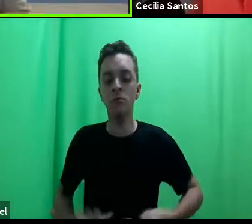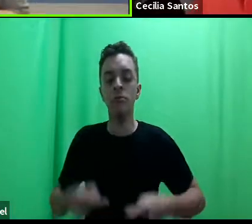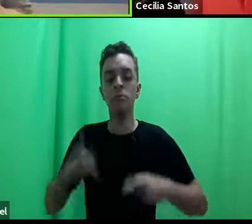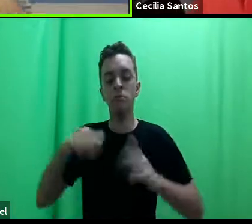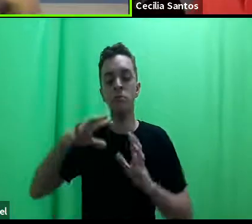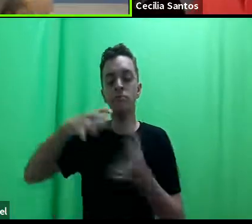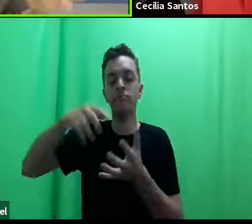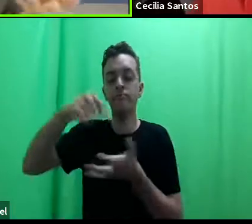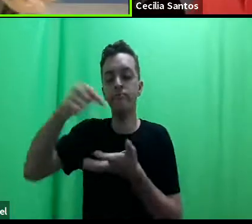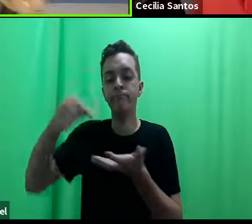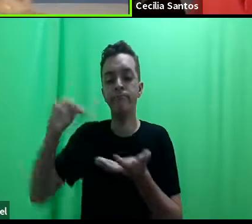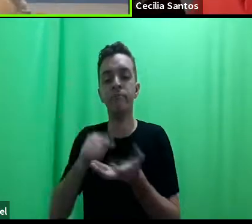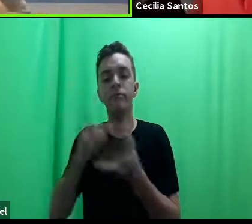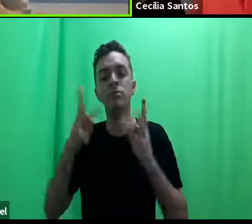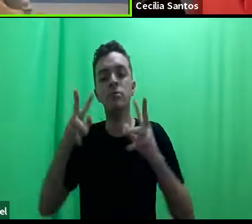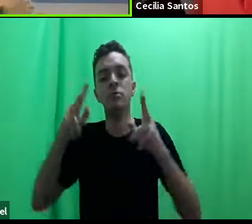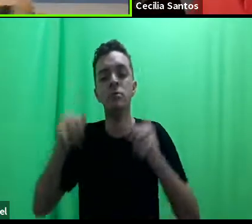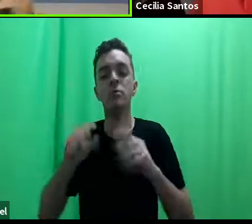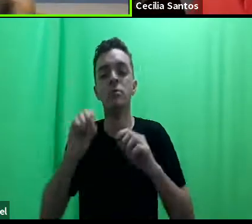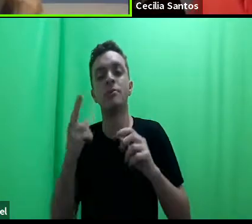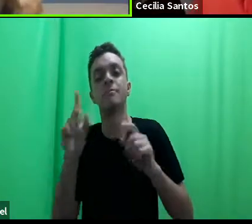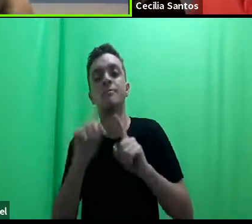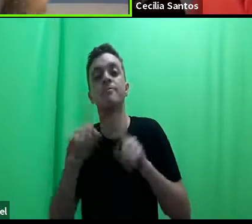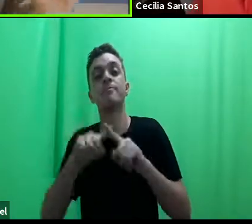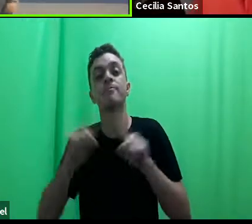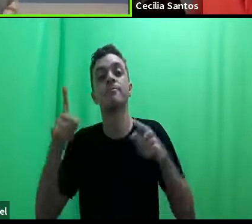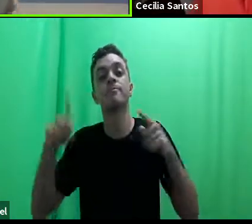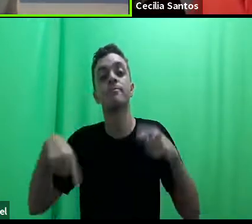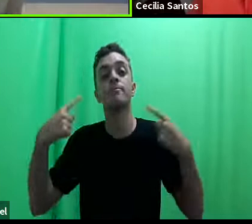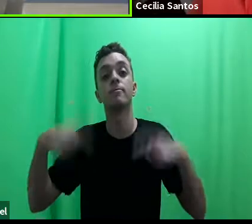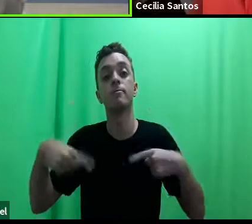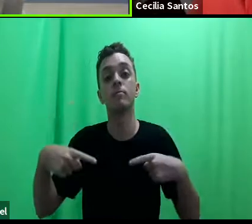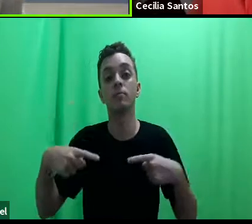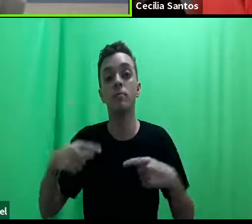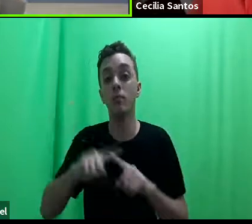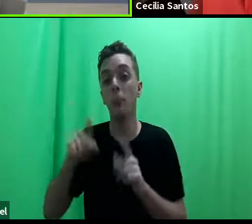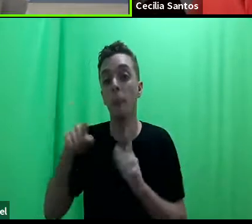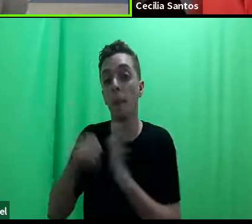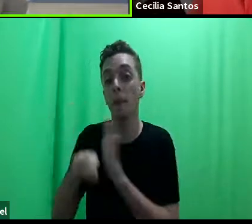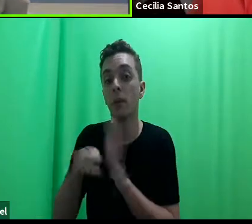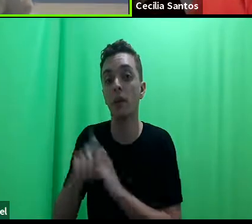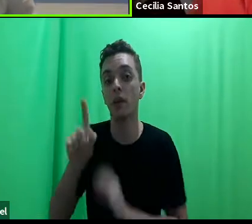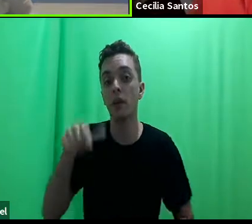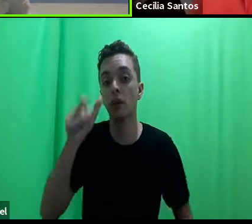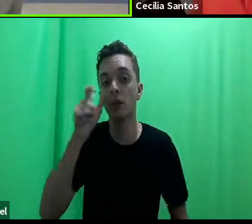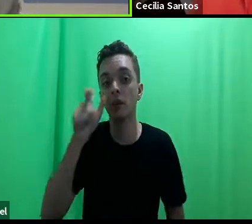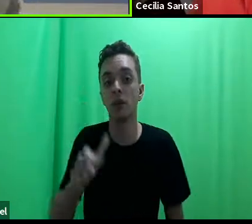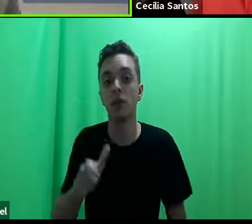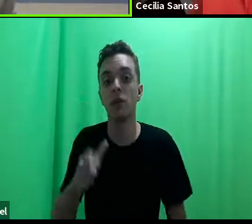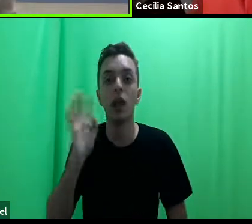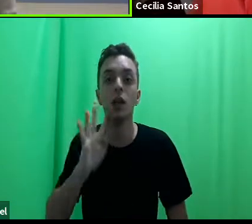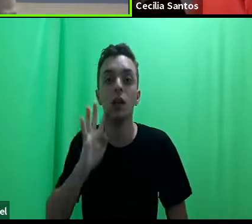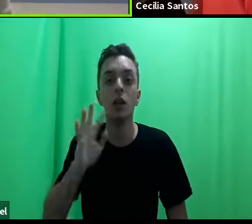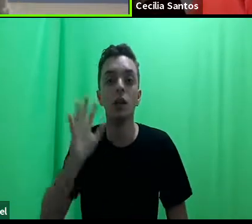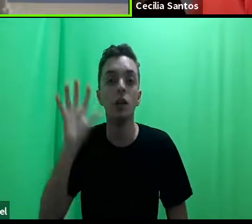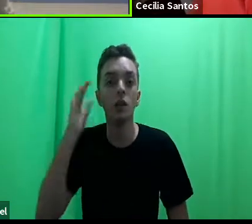um dos desafios, e eu acho que essa pergunta aqui é bem interessante, é legal te ouvir.